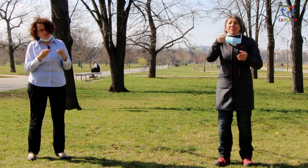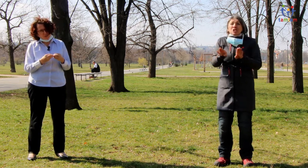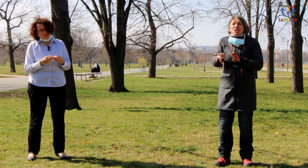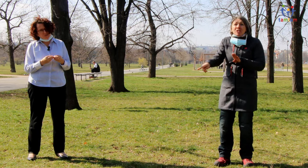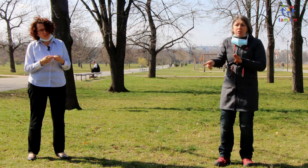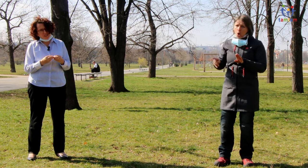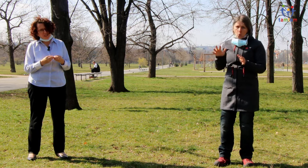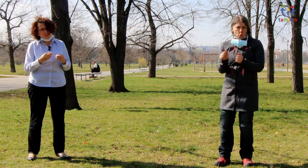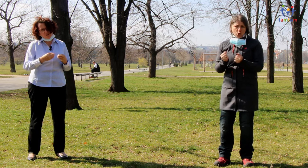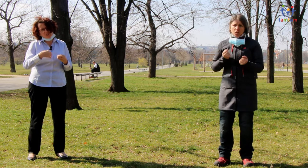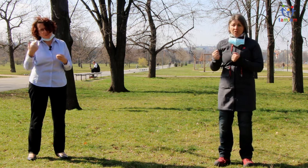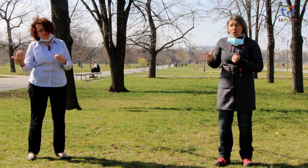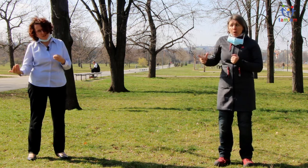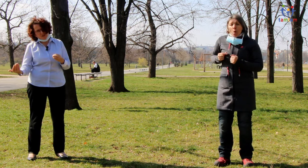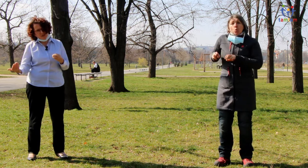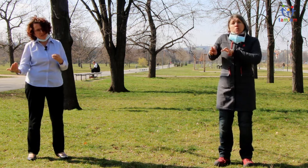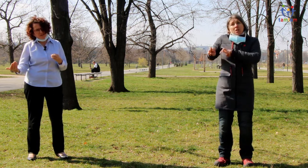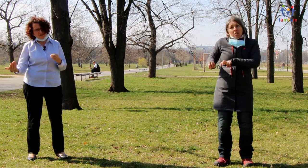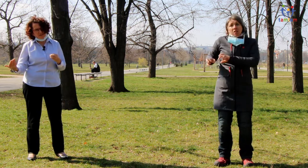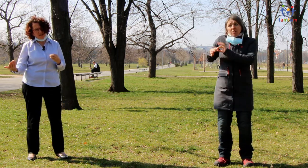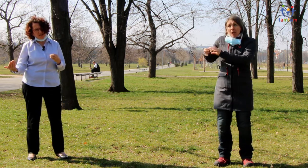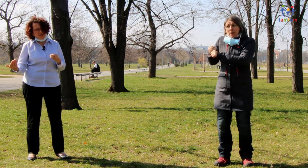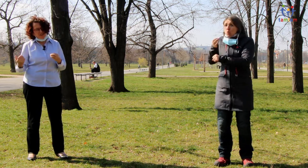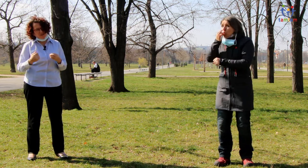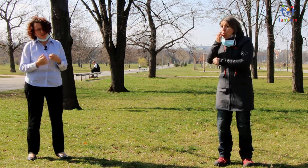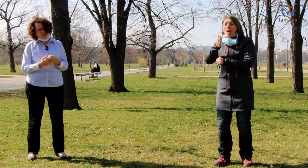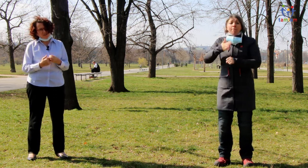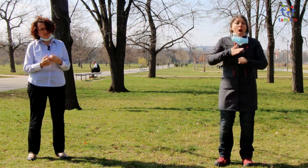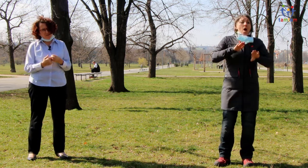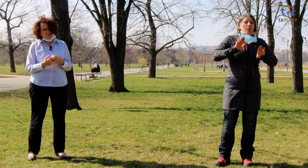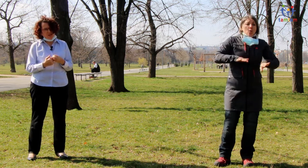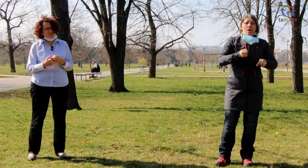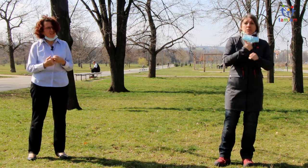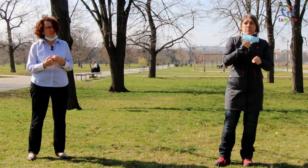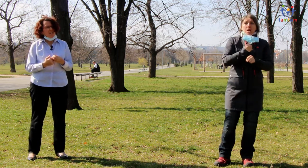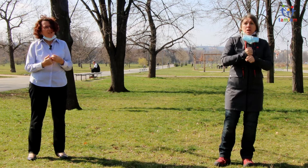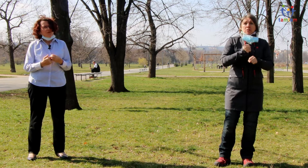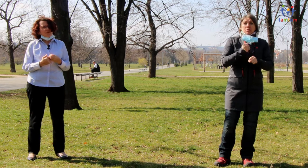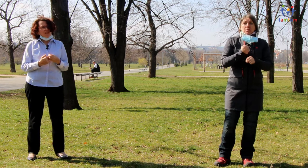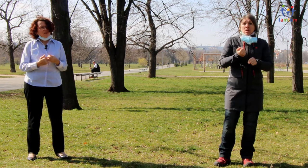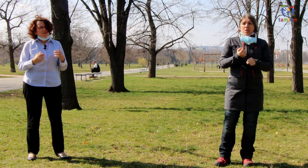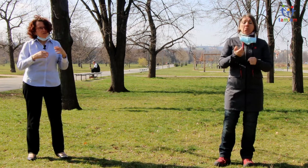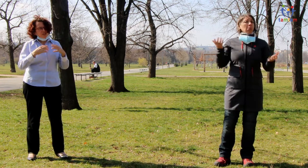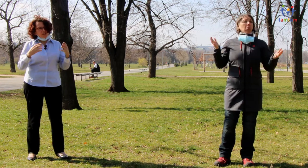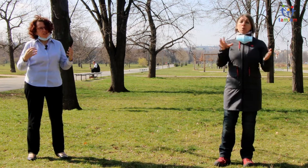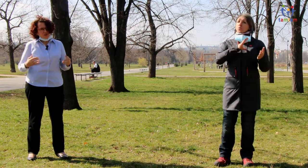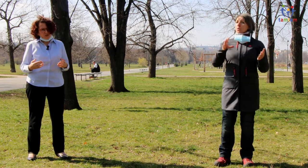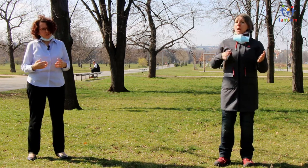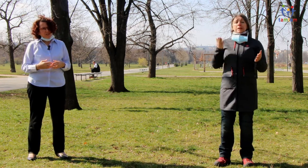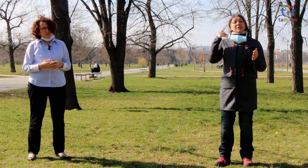musíte s ním sedět a nemůžete v té době se věnovat své práci, tak ve všech těch situacích